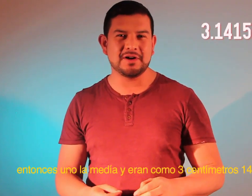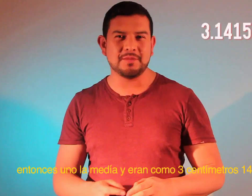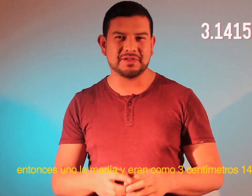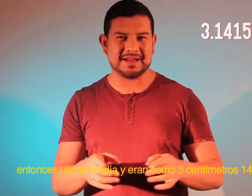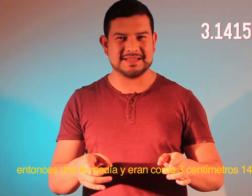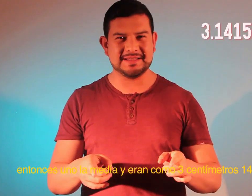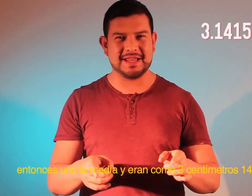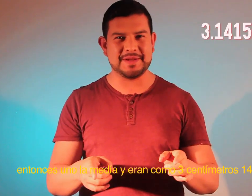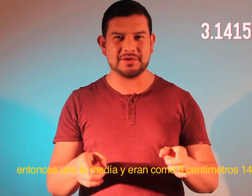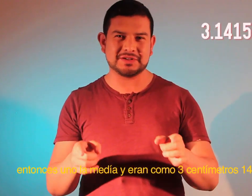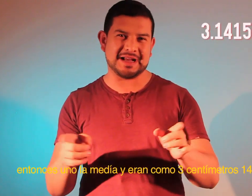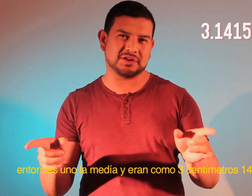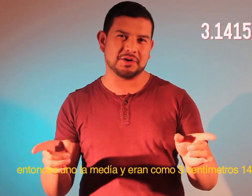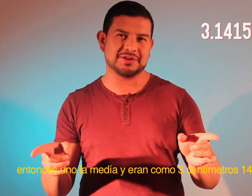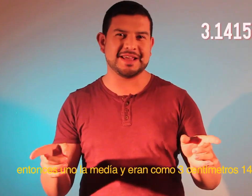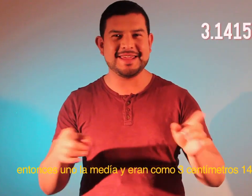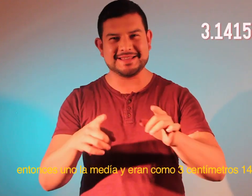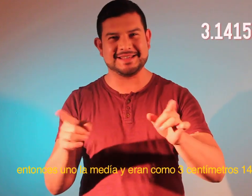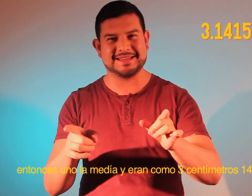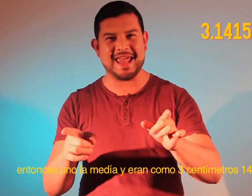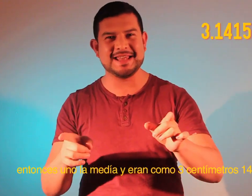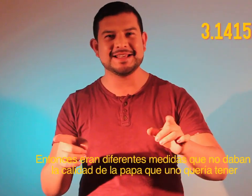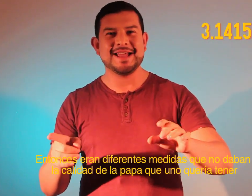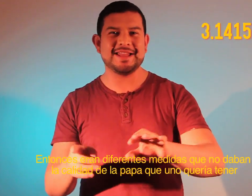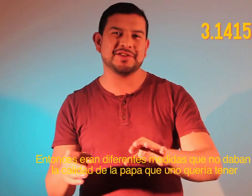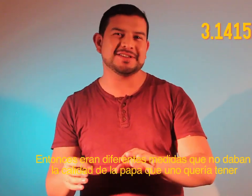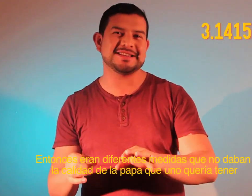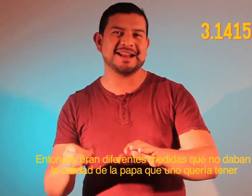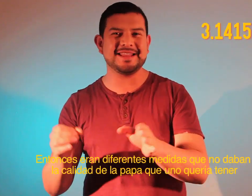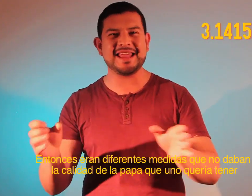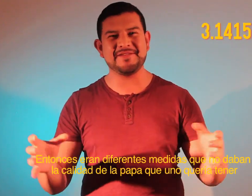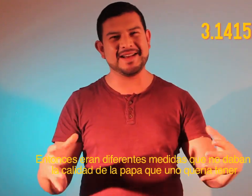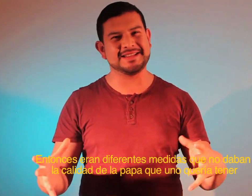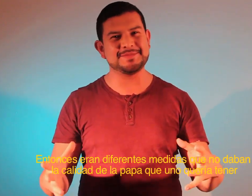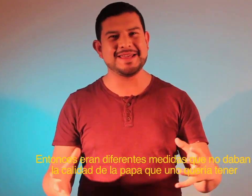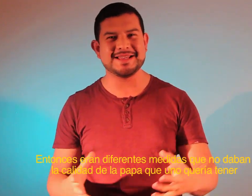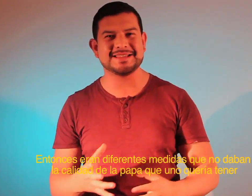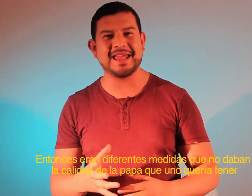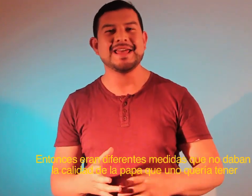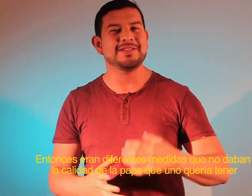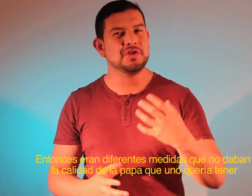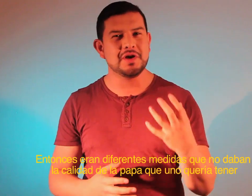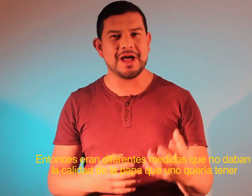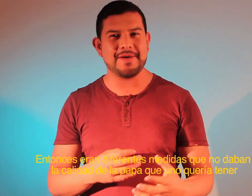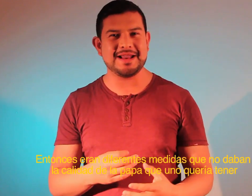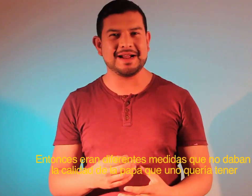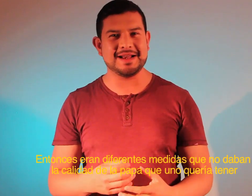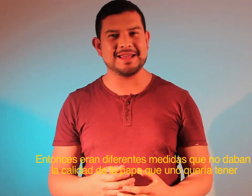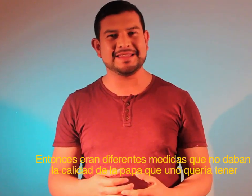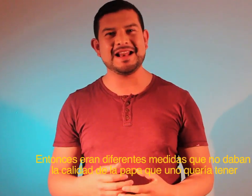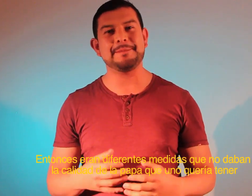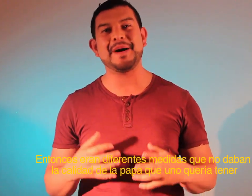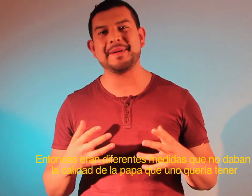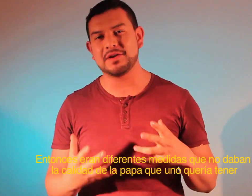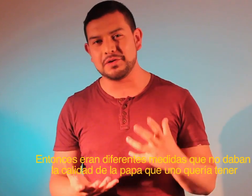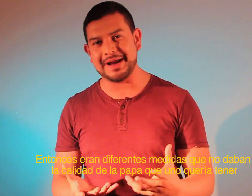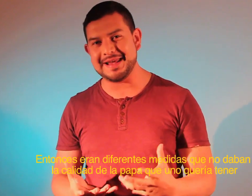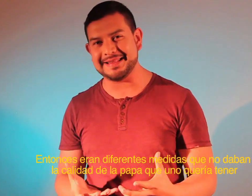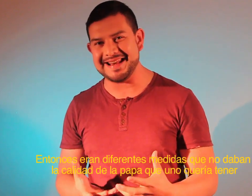como 3 centímetros, 14, 16. Entonces eran de diferentes medidas que no daban la calidad de la papa que uno quería tener.